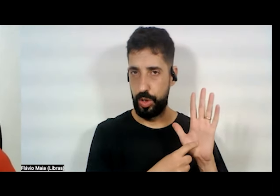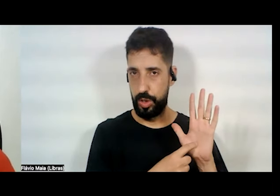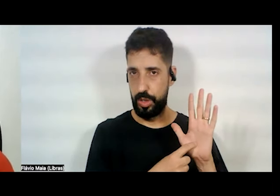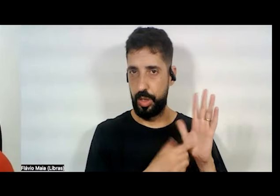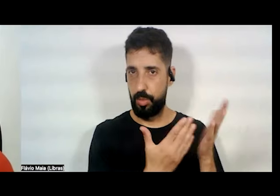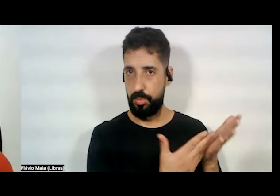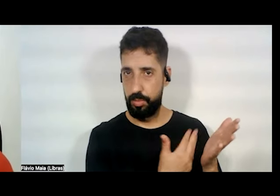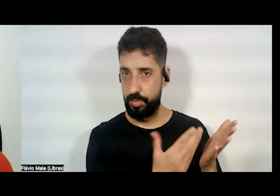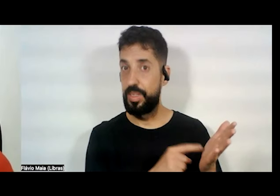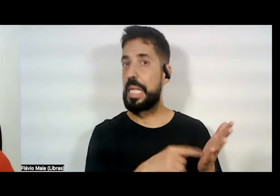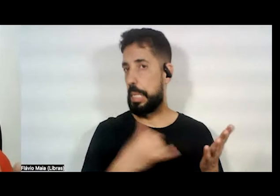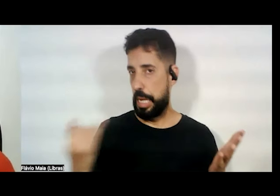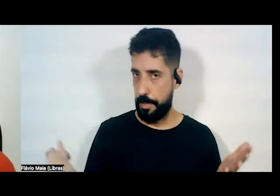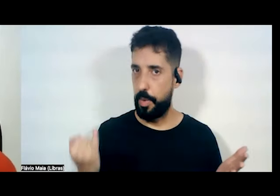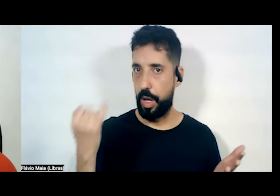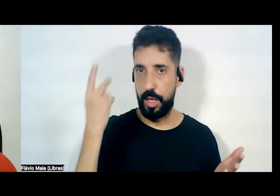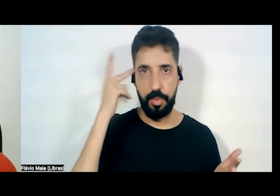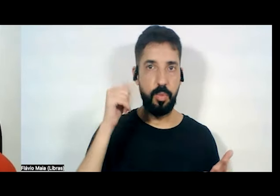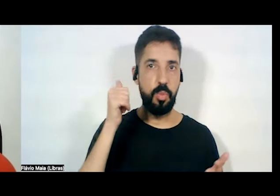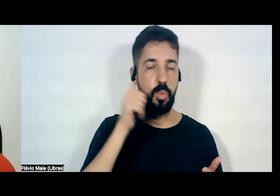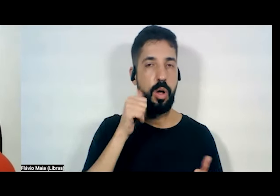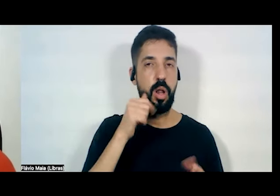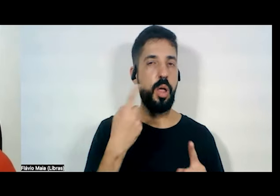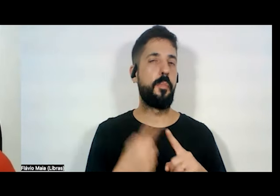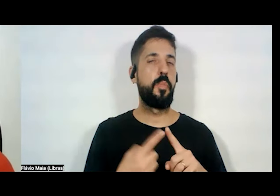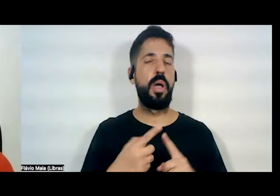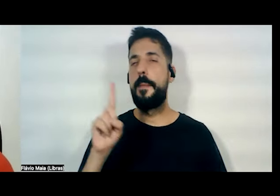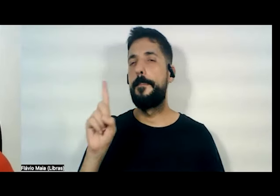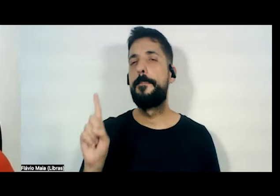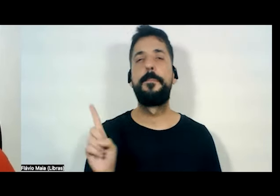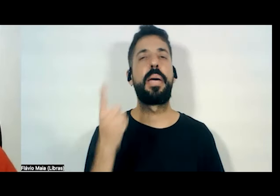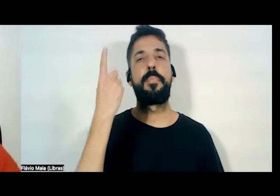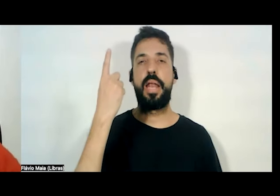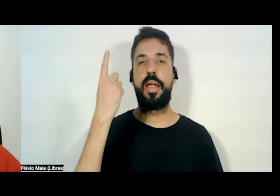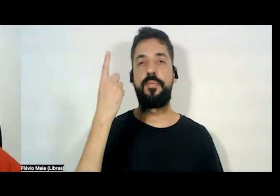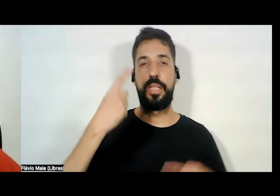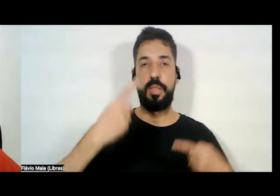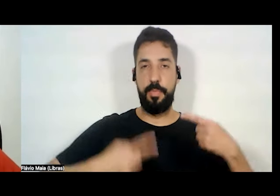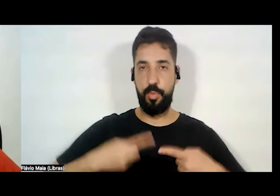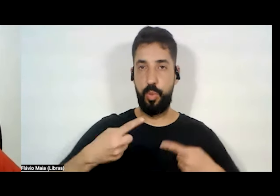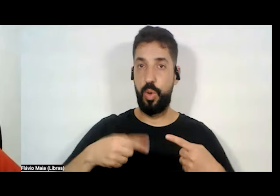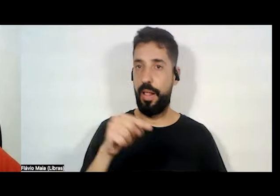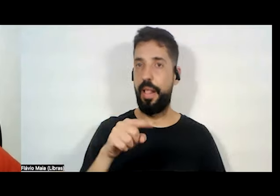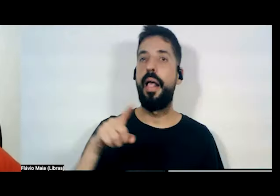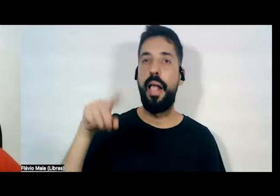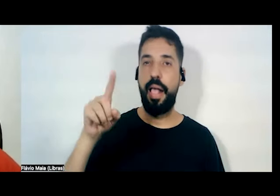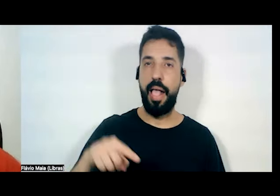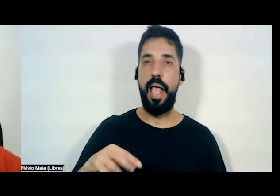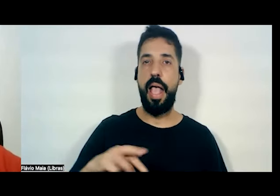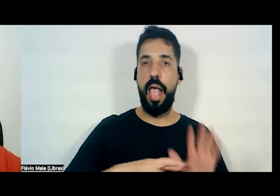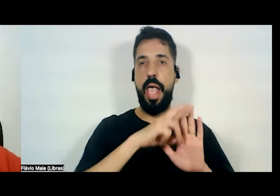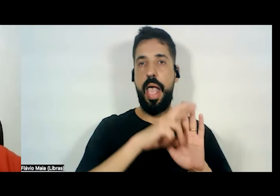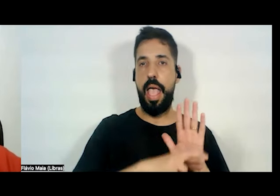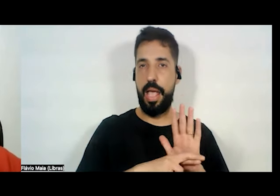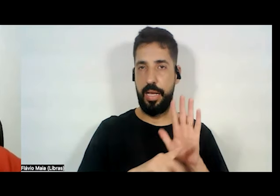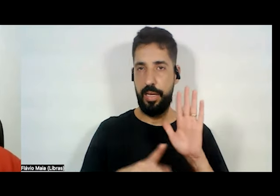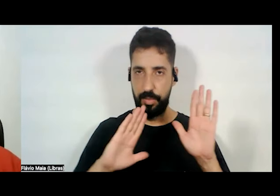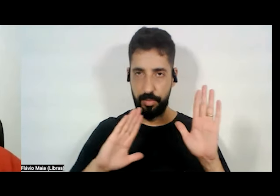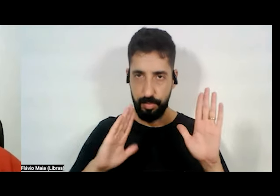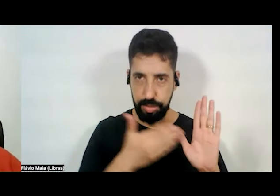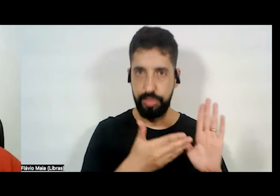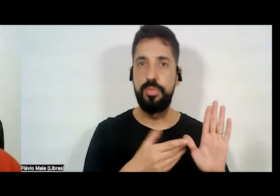pela primeira vez, politicamente, ela é a norma legal que constituiu, que definiu a